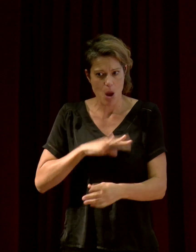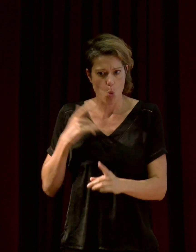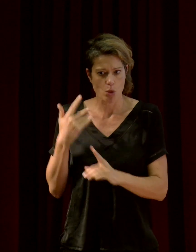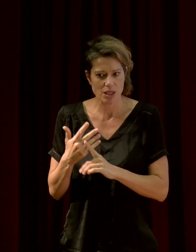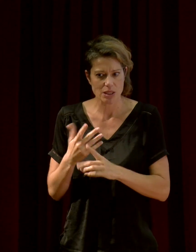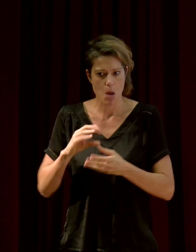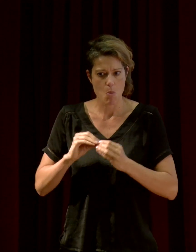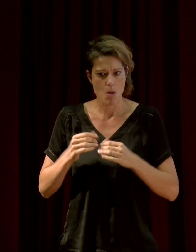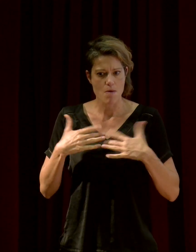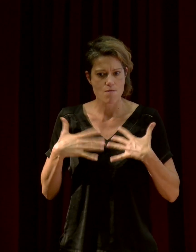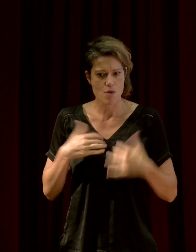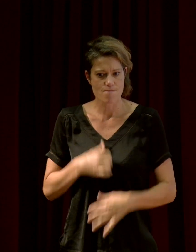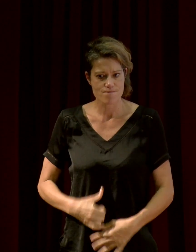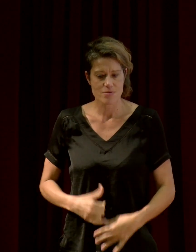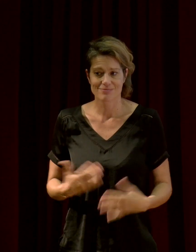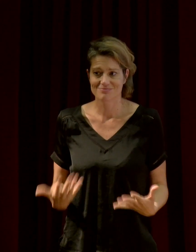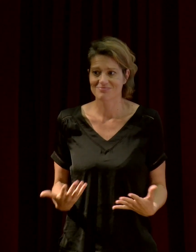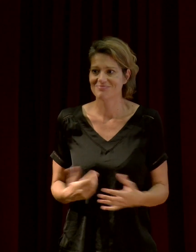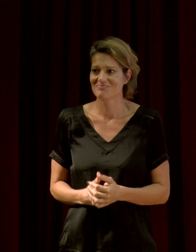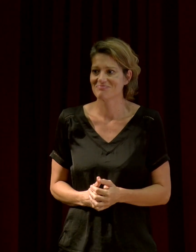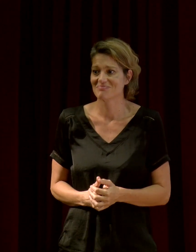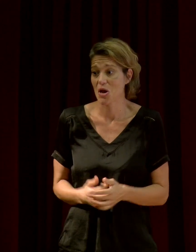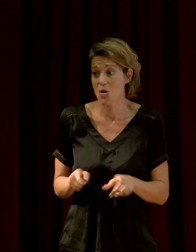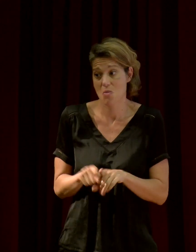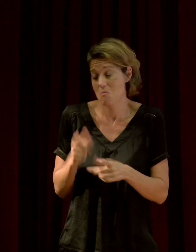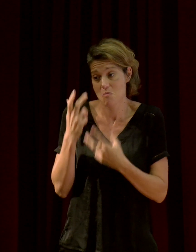dehors ou détains, je ne pas. Et pareil pour le bruit.